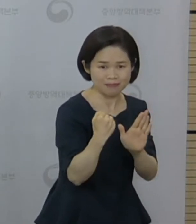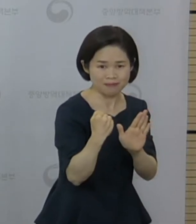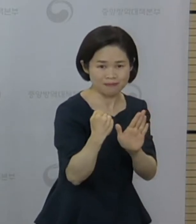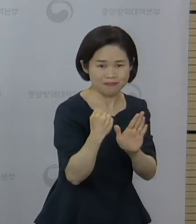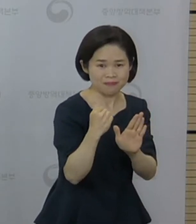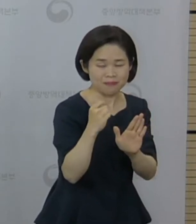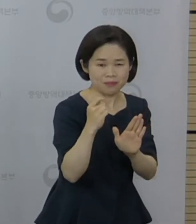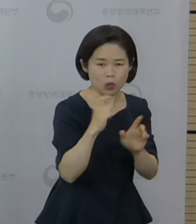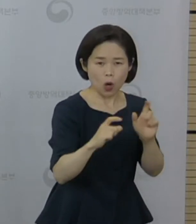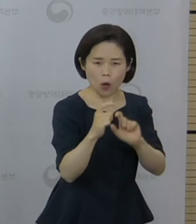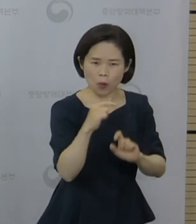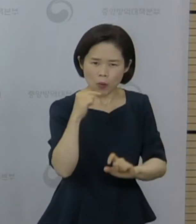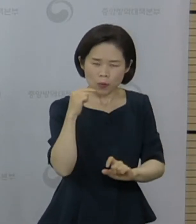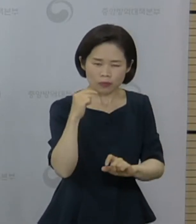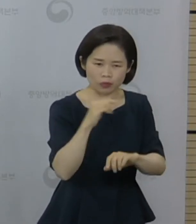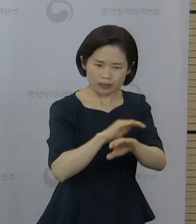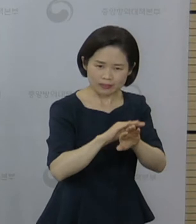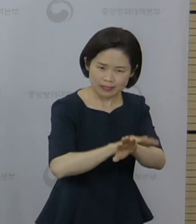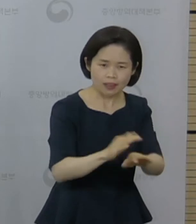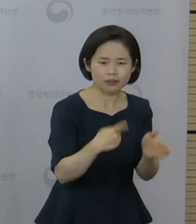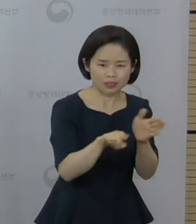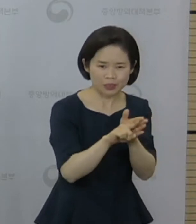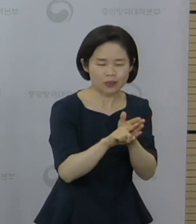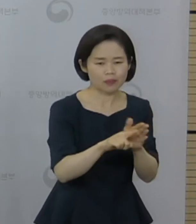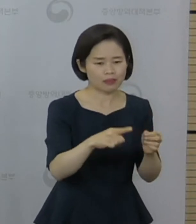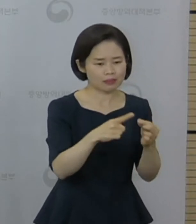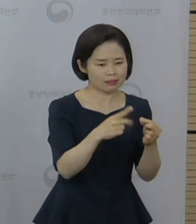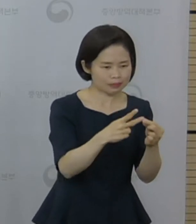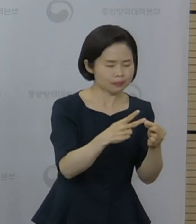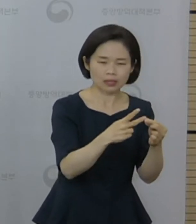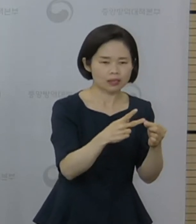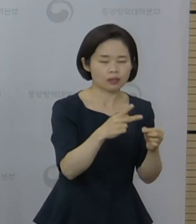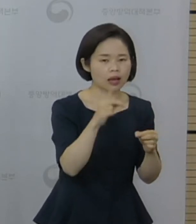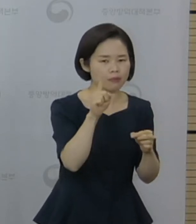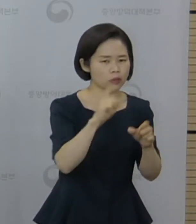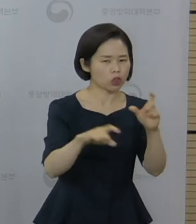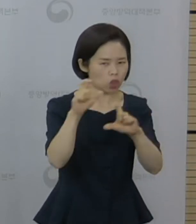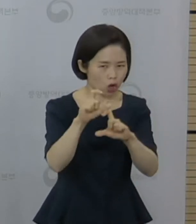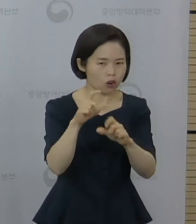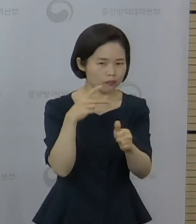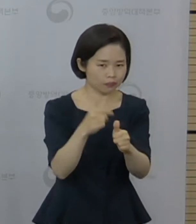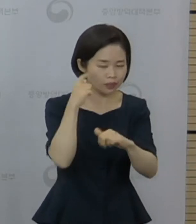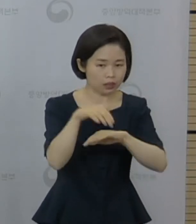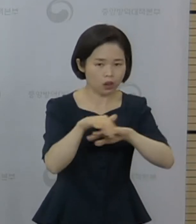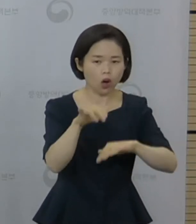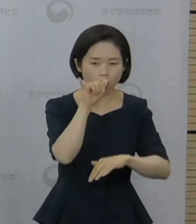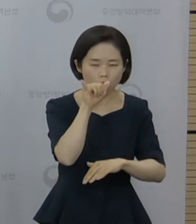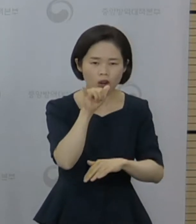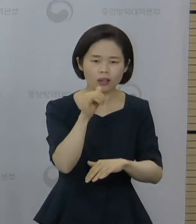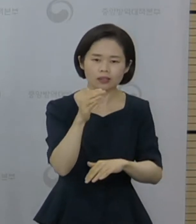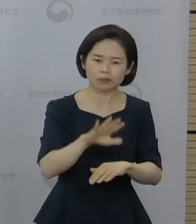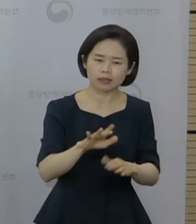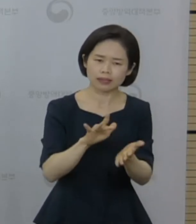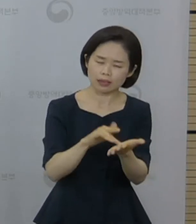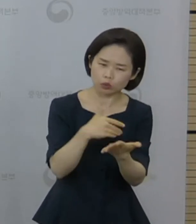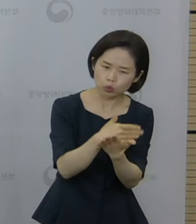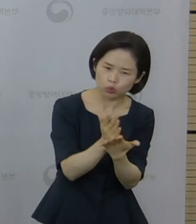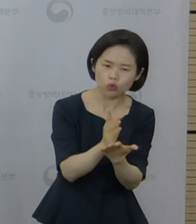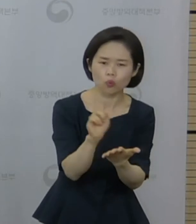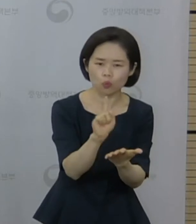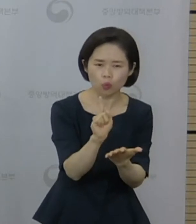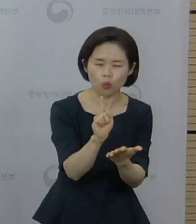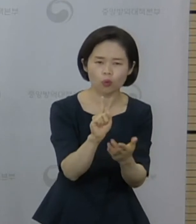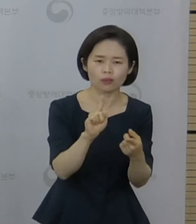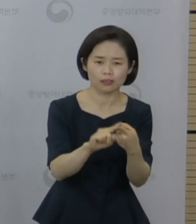제기가 되고 있습니다. 다만 어느 시기에 어떤 백신으로 추가 접종을 할 것인지에 대해서는 외국에서도 연구와